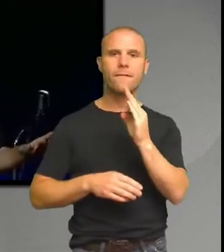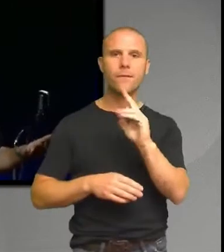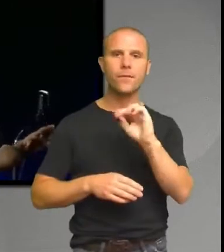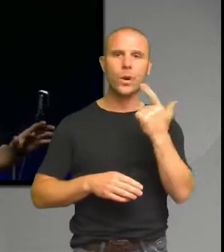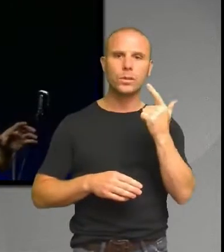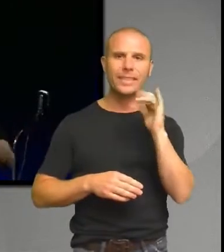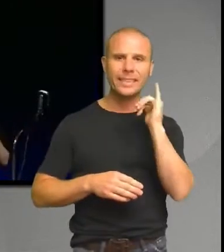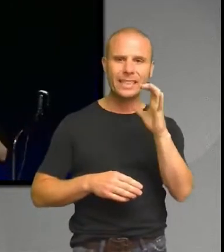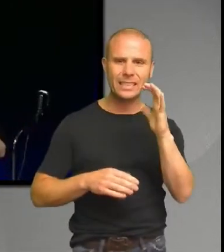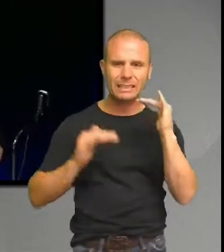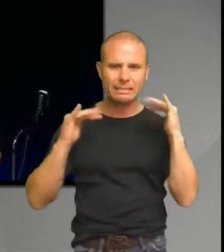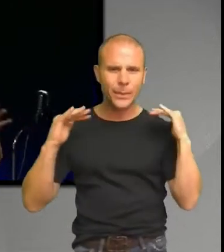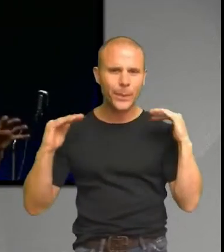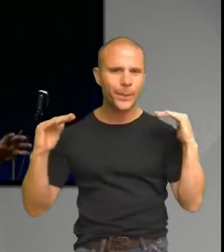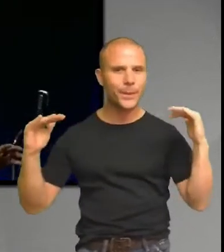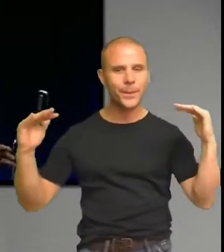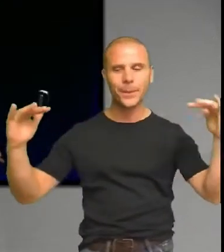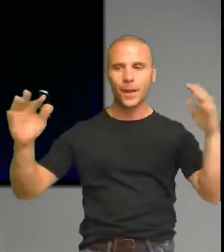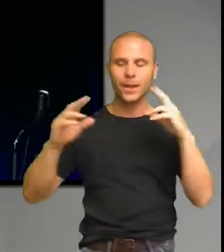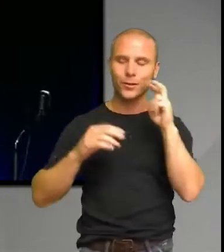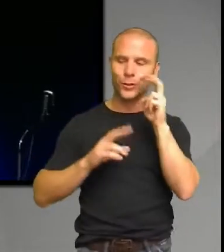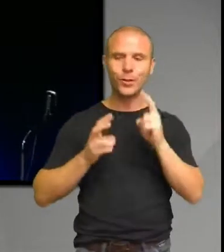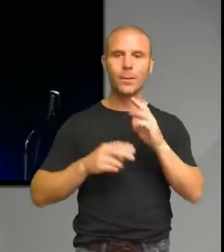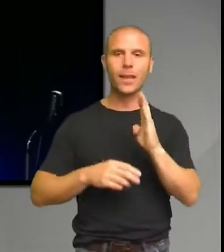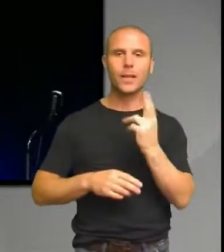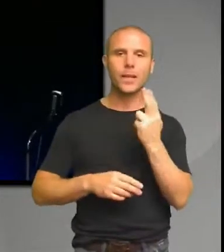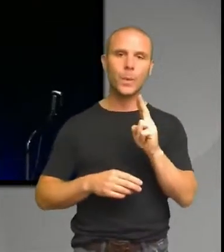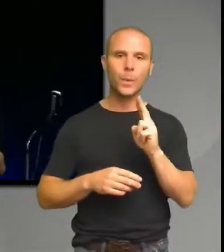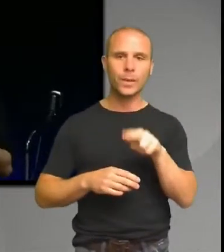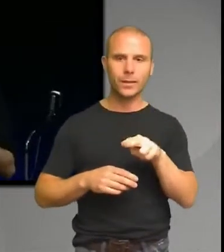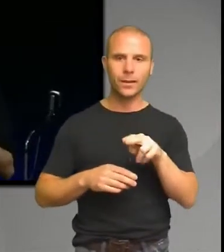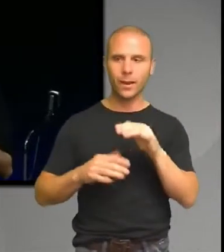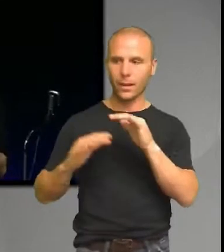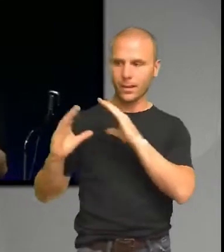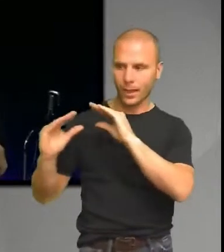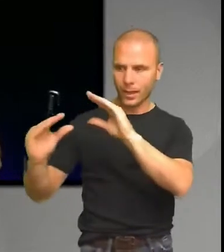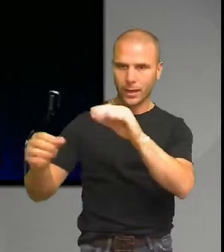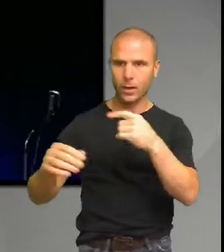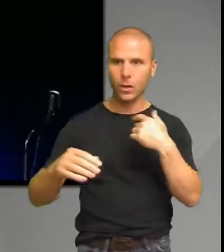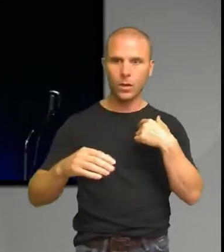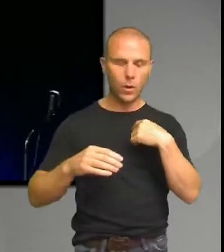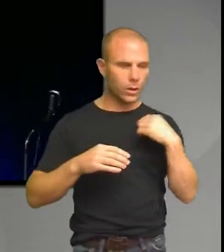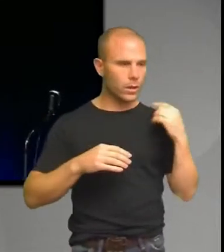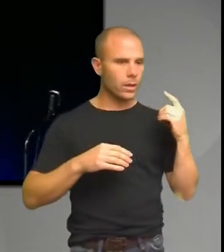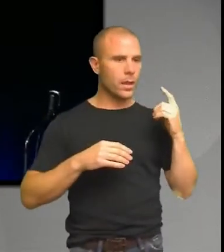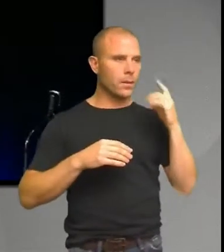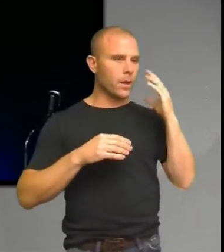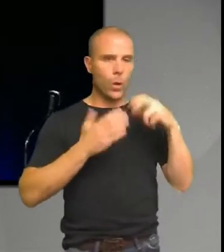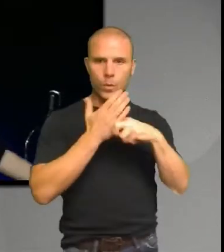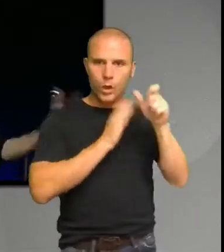också utanför fönstret som ett duntäcke. Så när allt det här kom över mig, när tåget konduktören lämnade och allting bara sjönk in. Och så kom alla de här